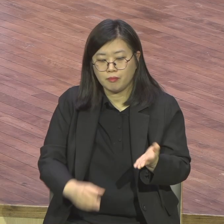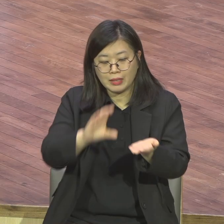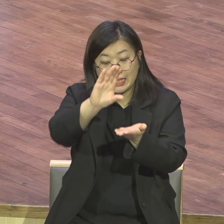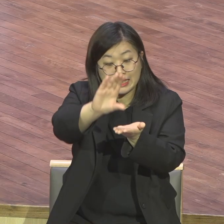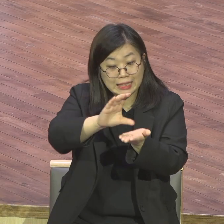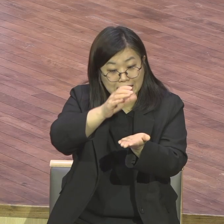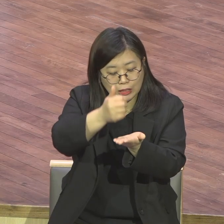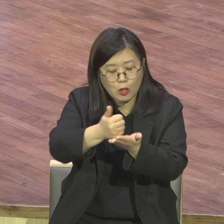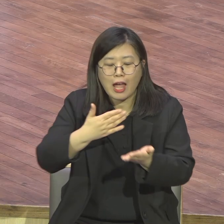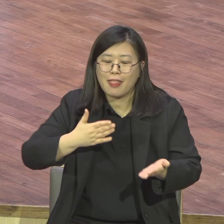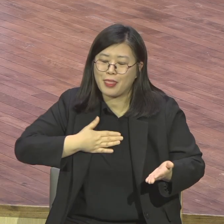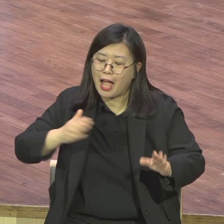결론입니다.